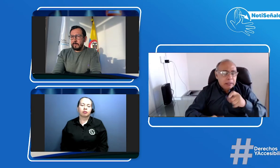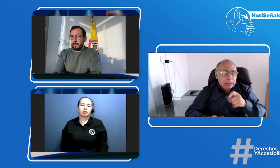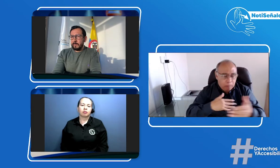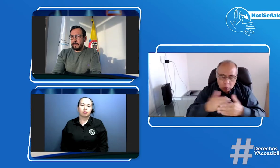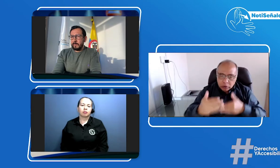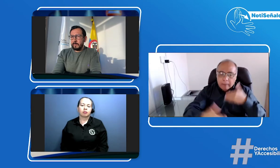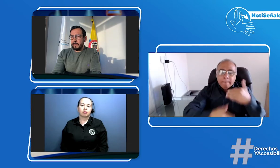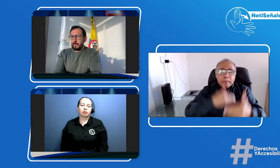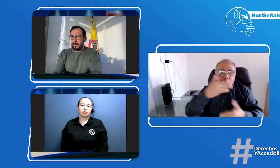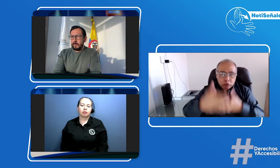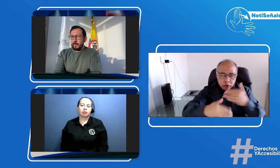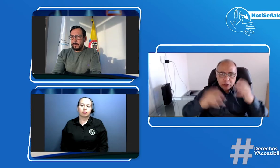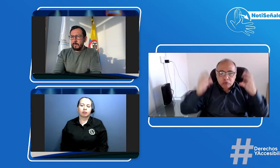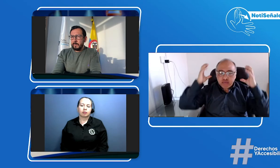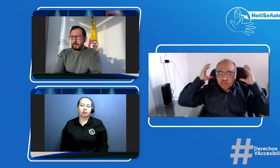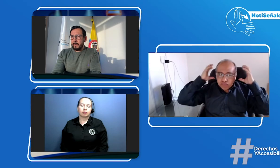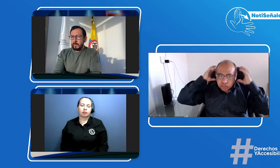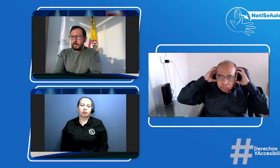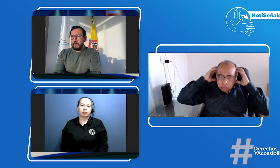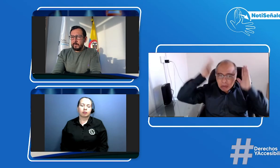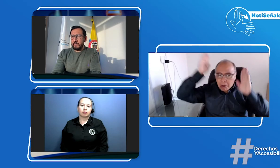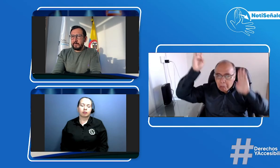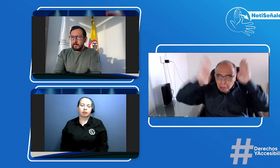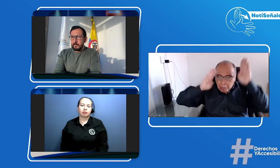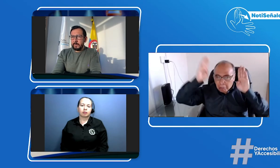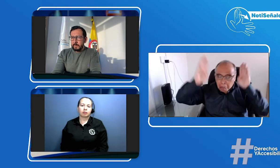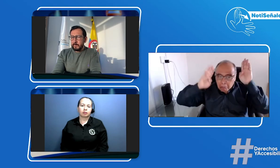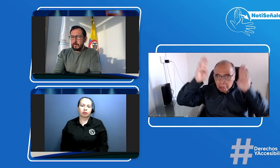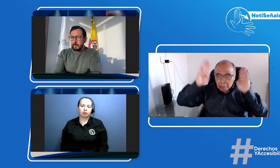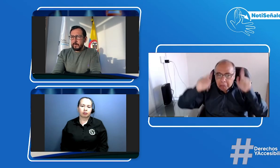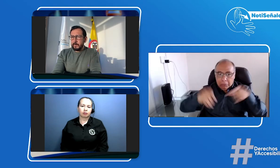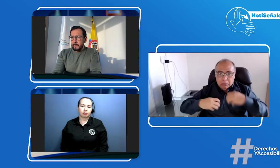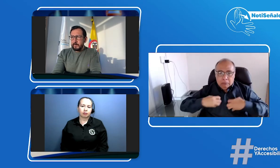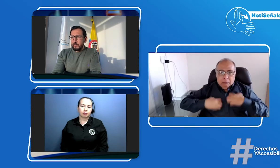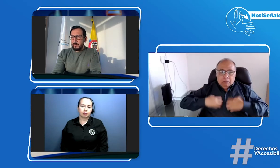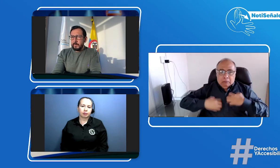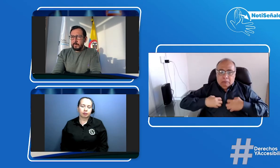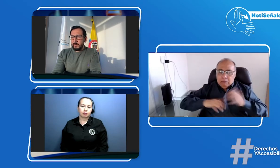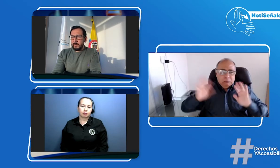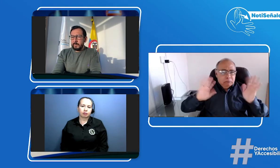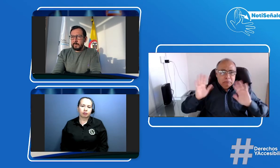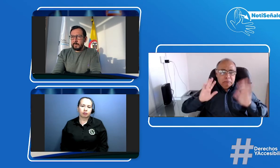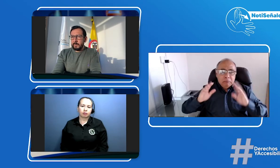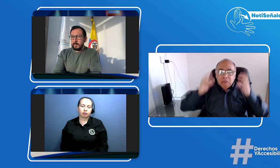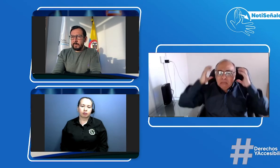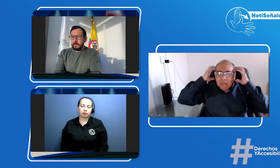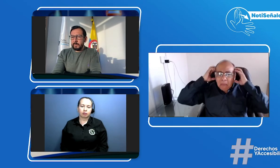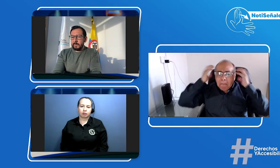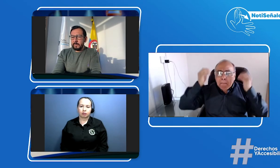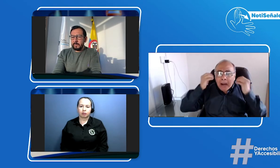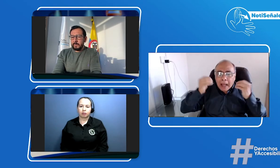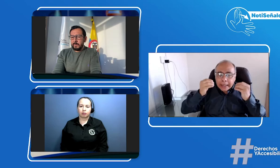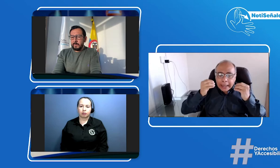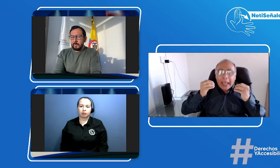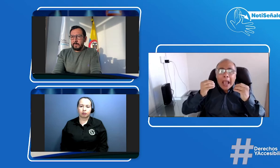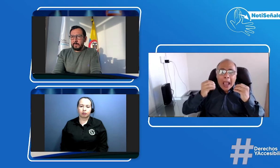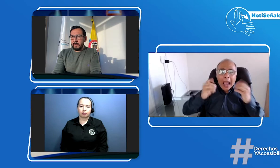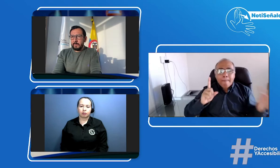profundo sorda profunda y que no puedo continuar con el trámite no hay problema vayan se hacen la audiometría ¿la